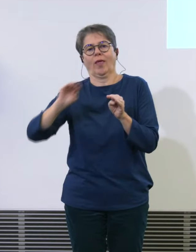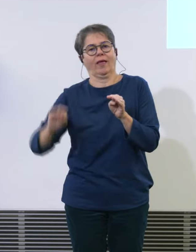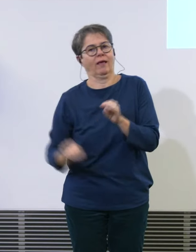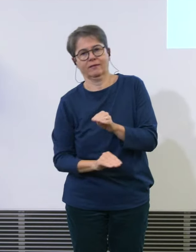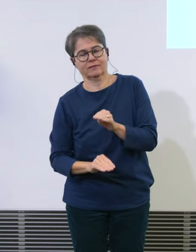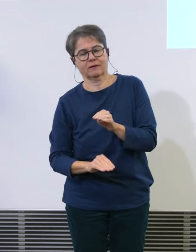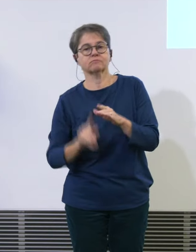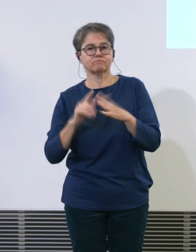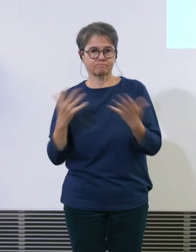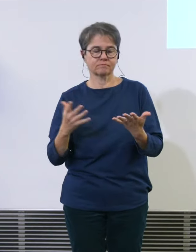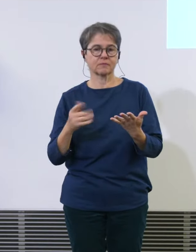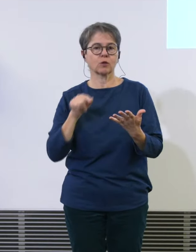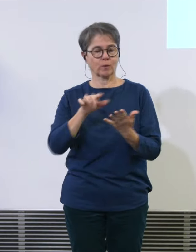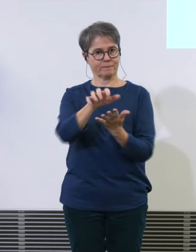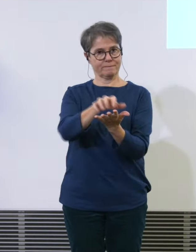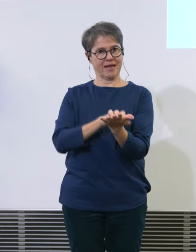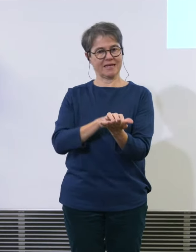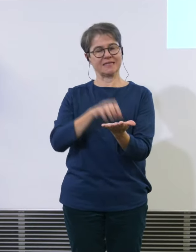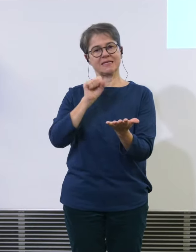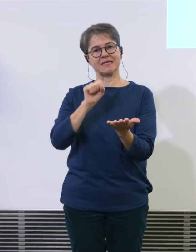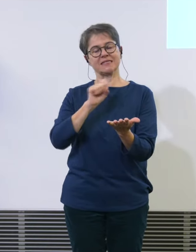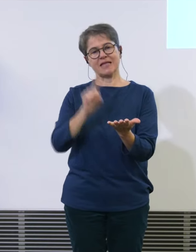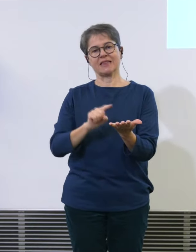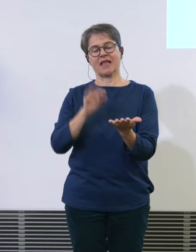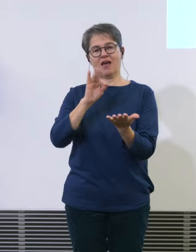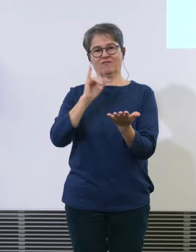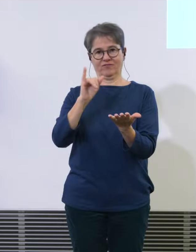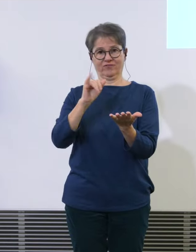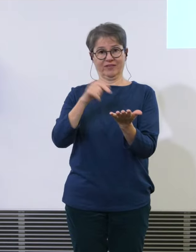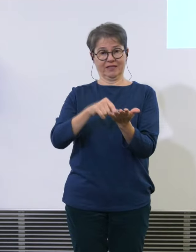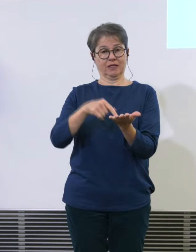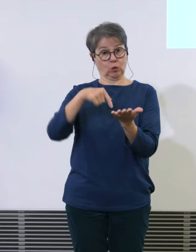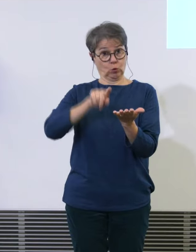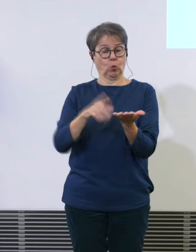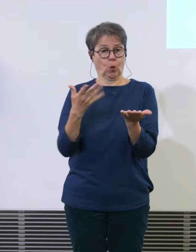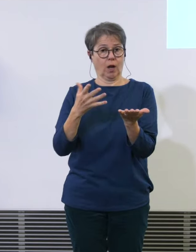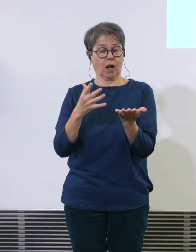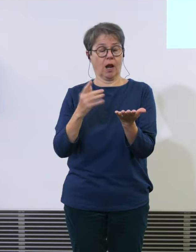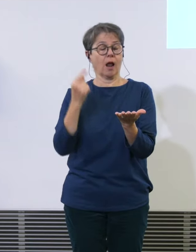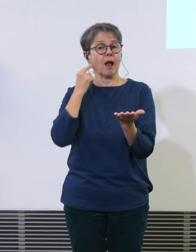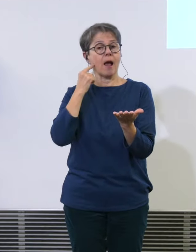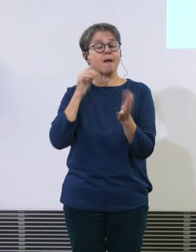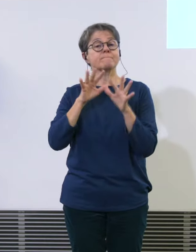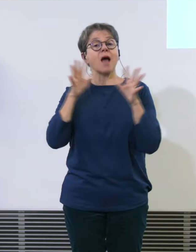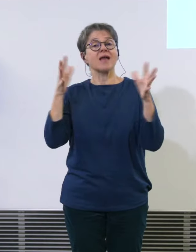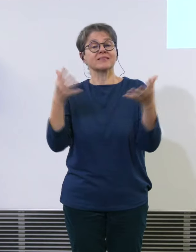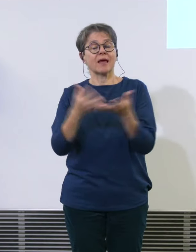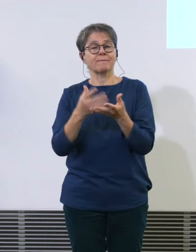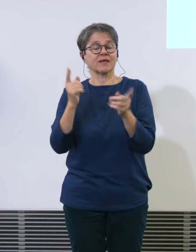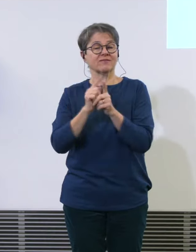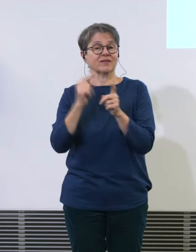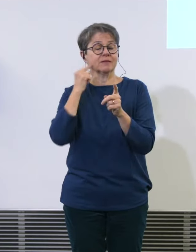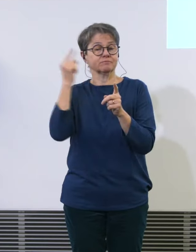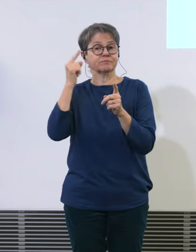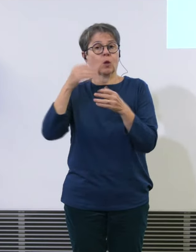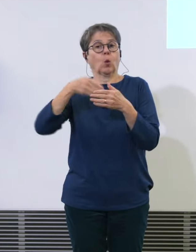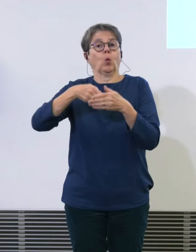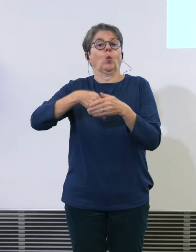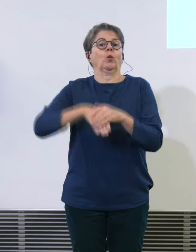zweimal pandemiebedingt deutlich unterschritten worden. Und meine Damen und Herren, ich nehme es jetzt auch gerade vorweg, auch